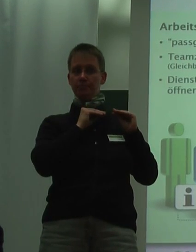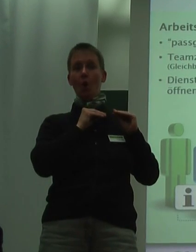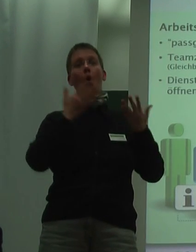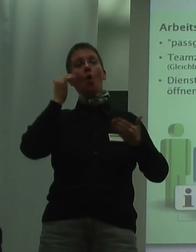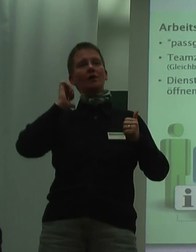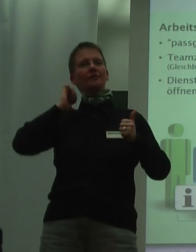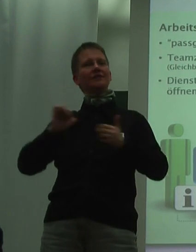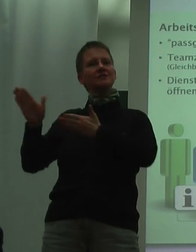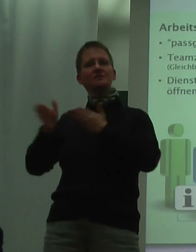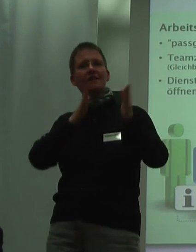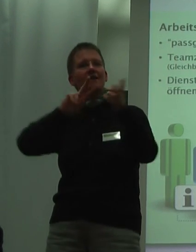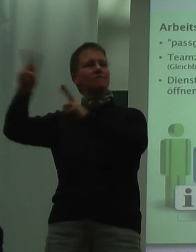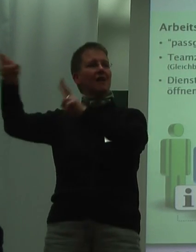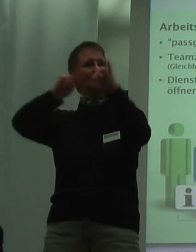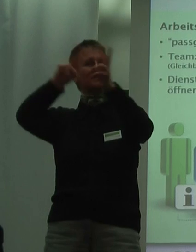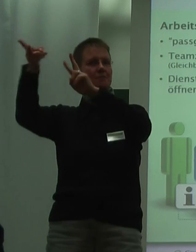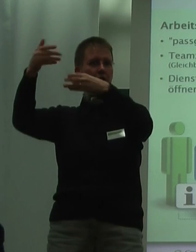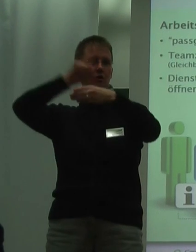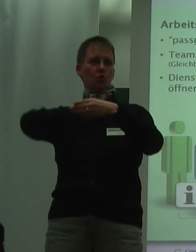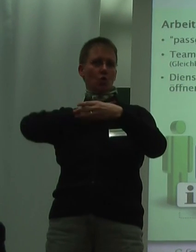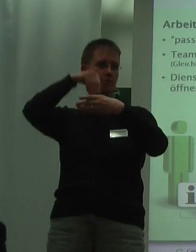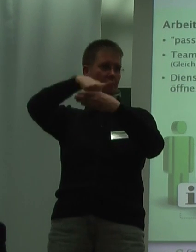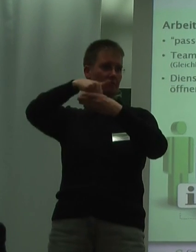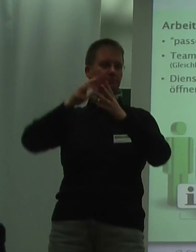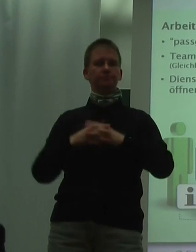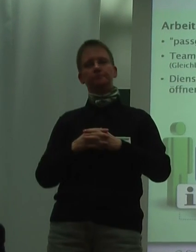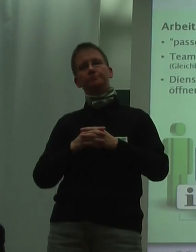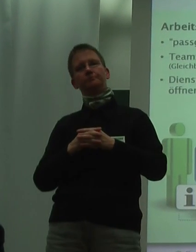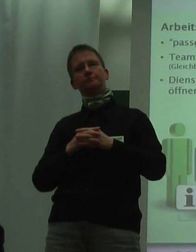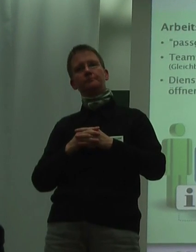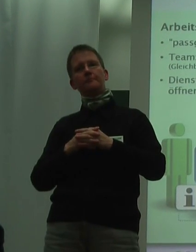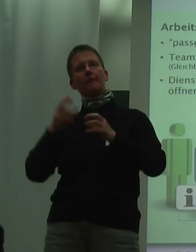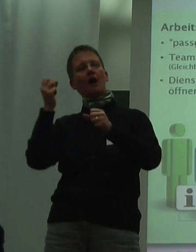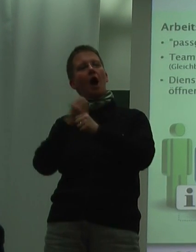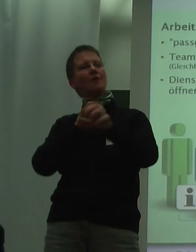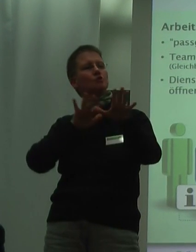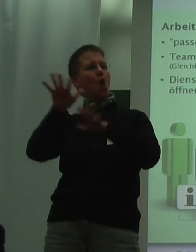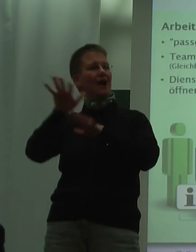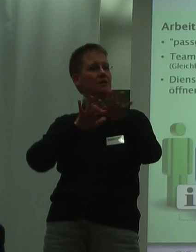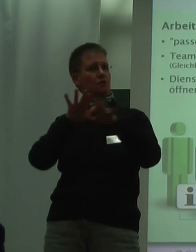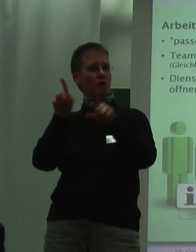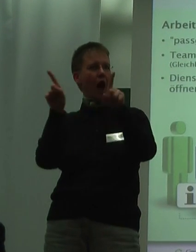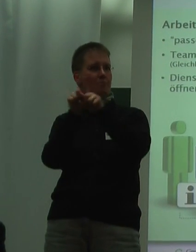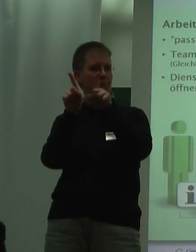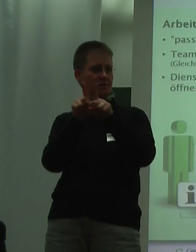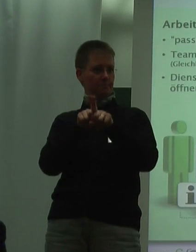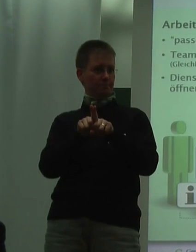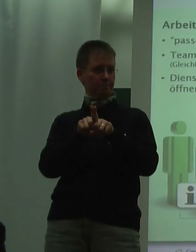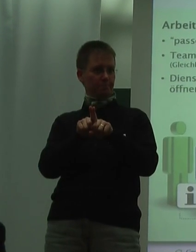flexibel zu gestalten, fällt unter dieser Kategorie. Die Arbeitsorganisation ist entsprechend anzupassen, dass die besonderen